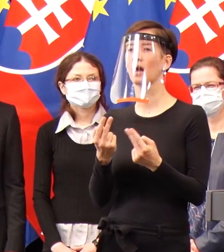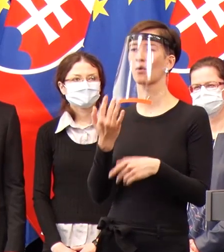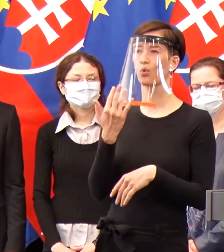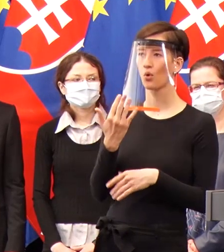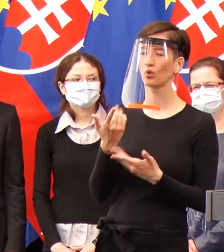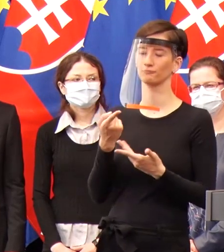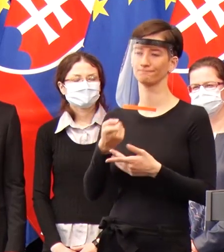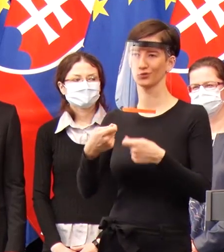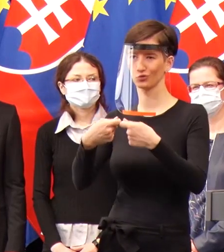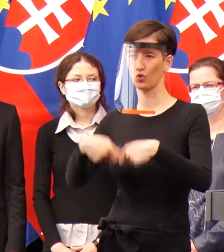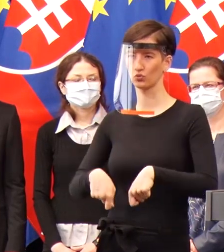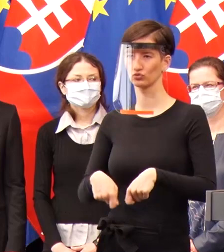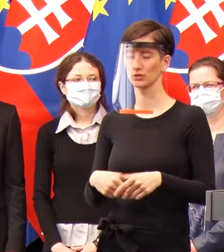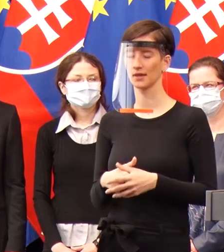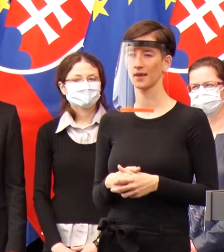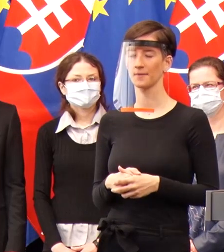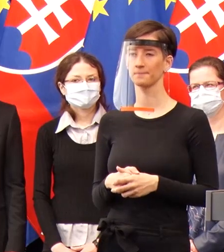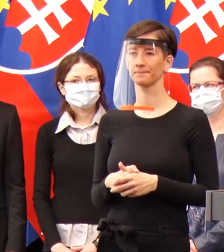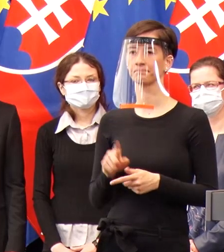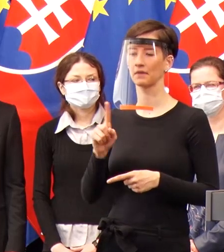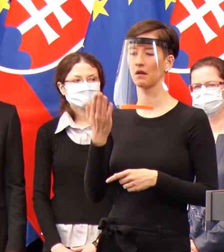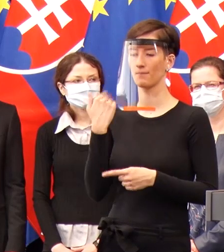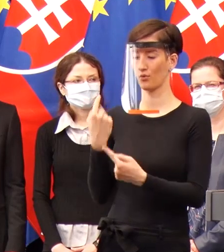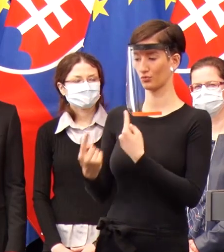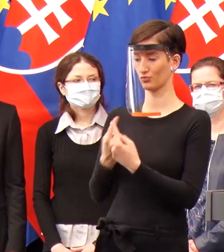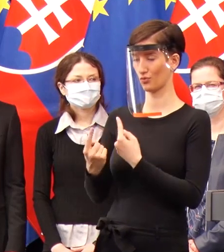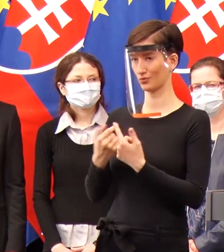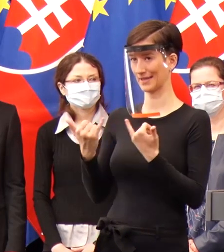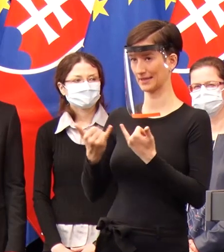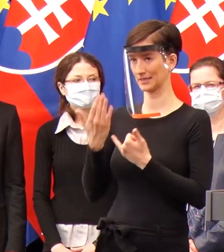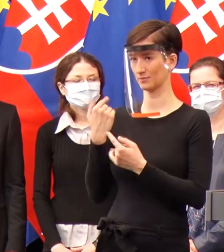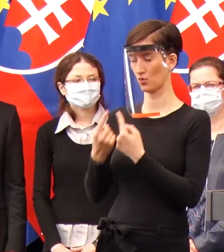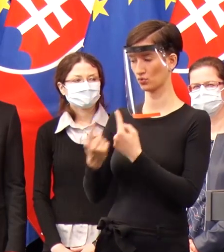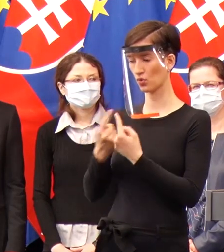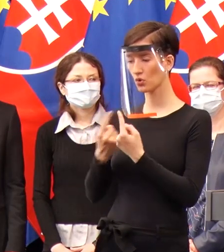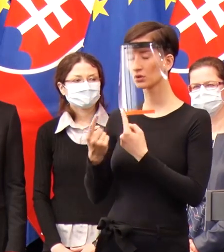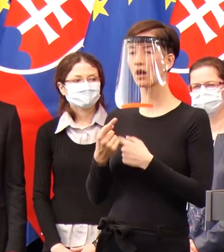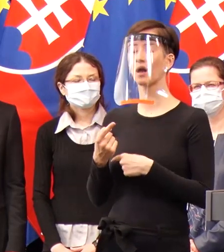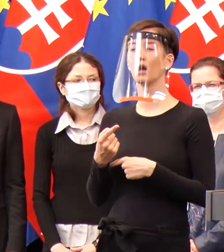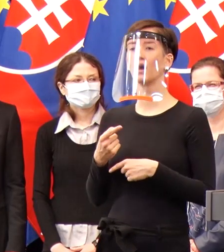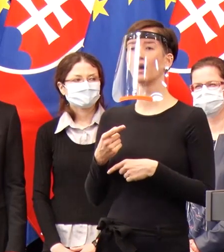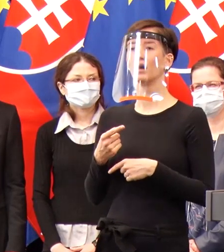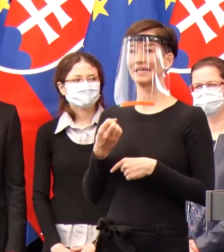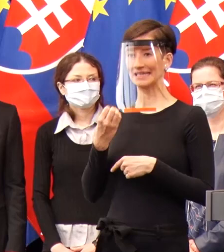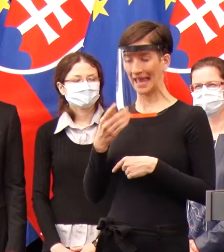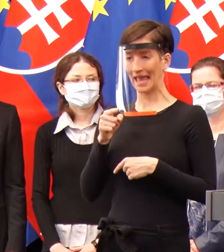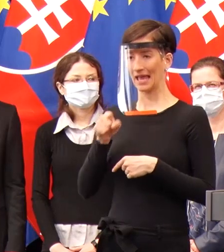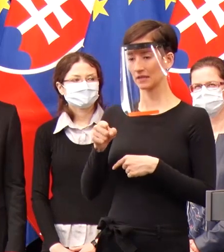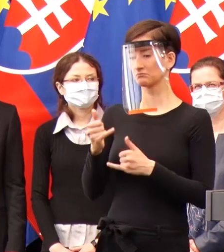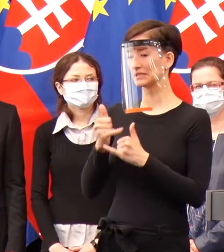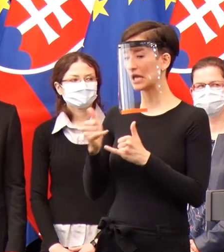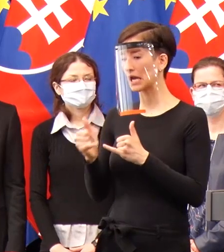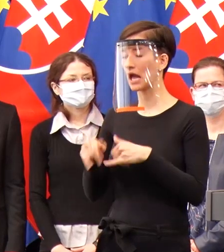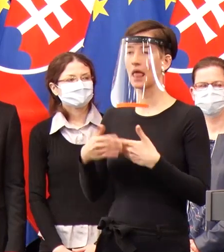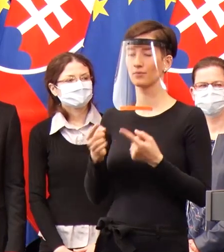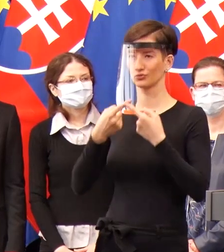tak, ako to bolo dohodnuté dnes, keď bude teda záujem aj o viac testov, táto cena